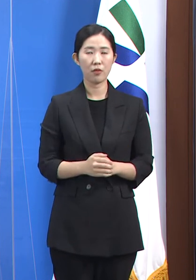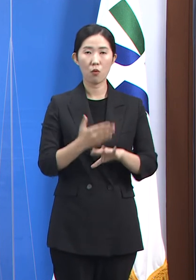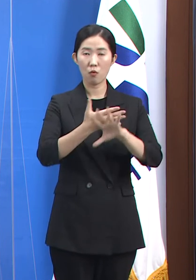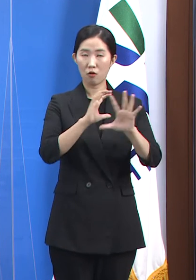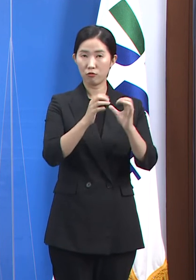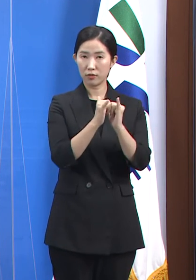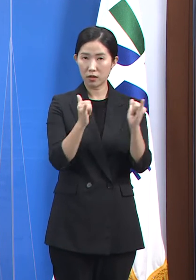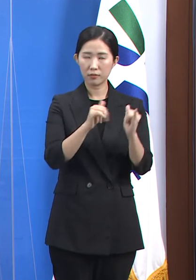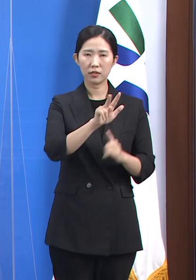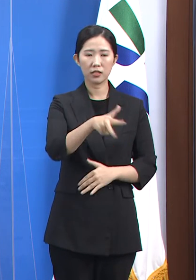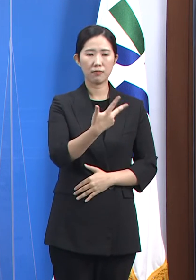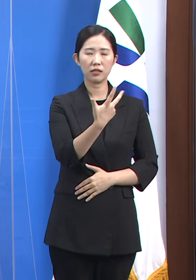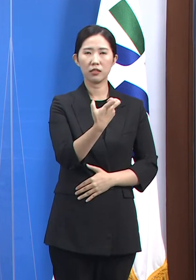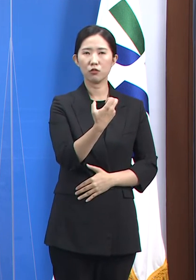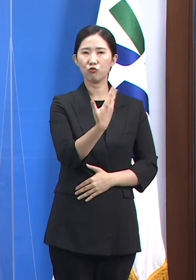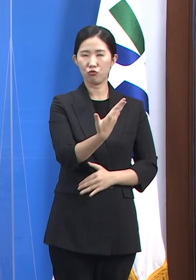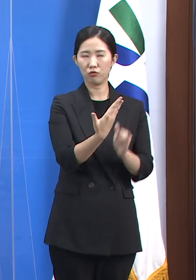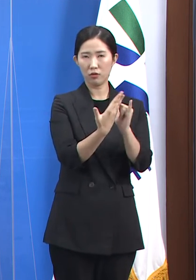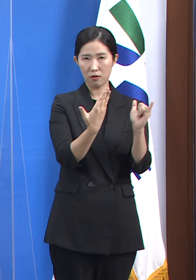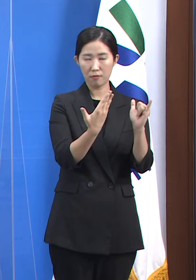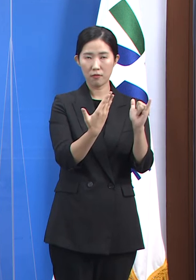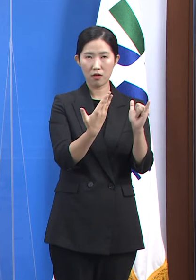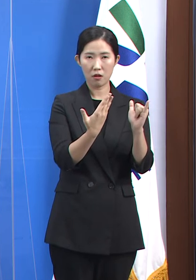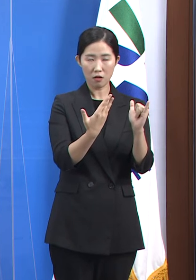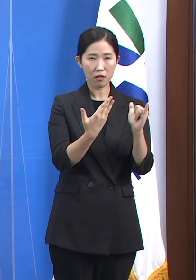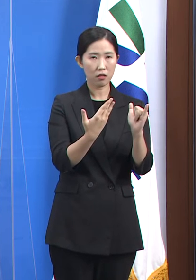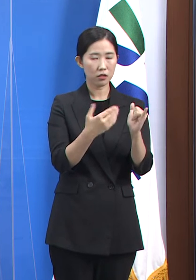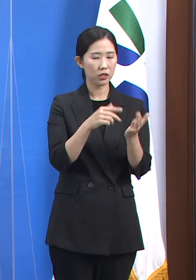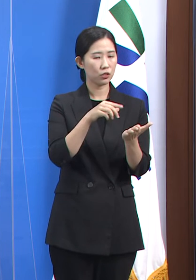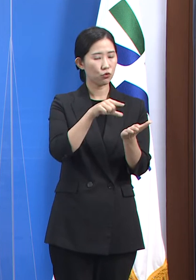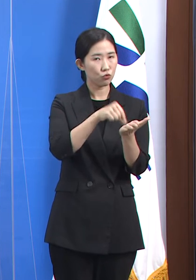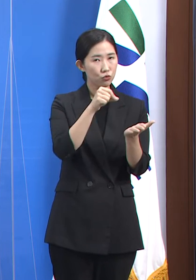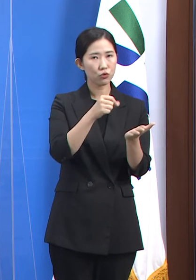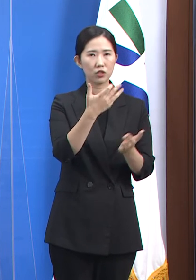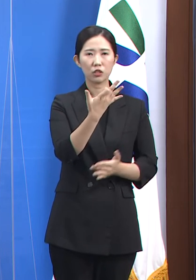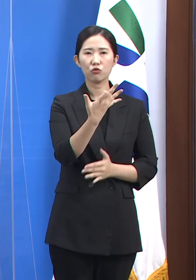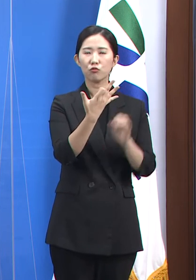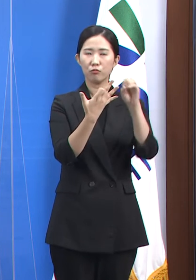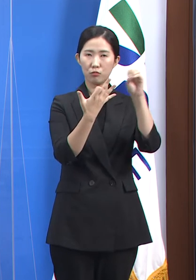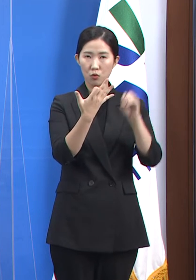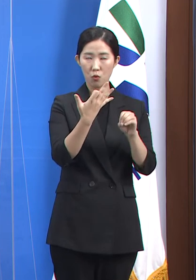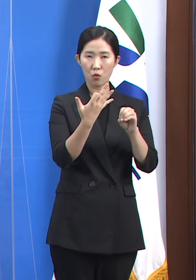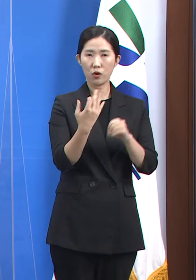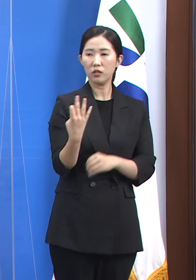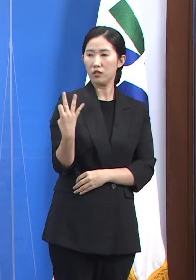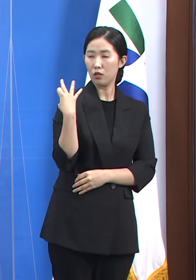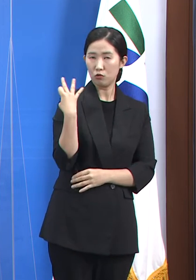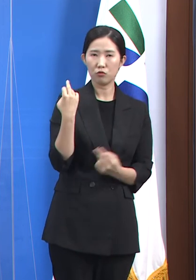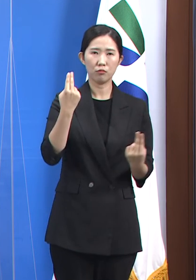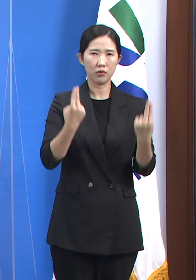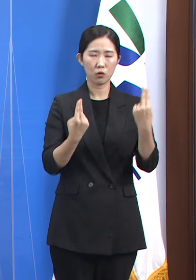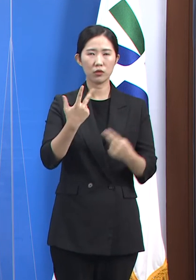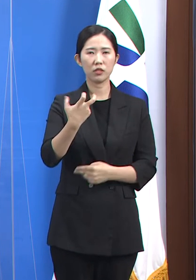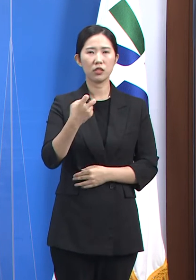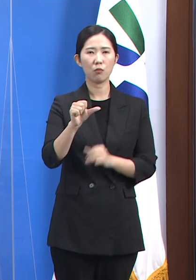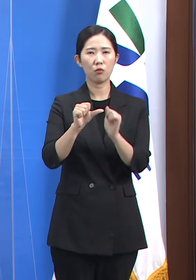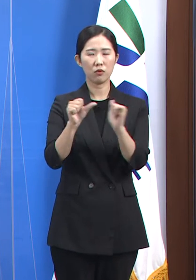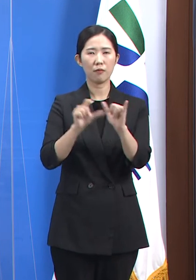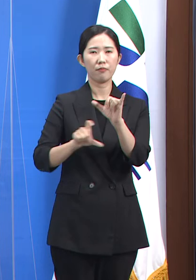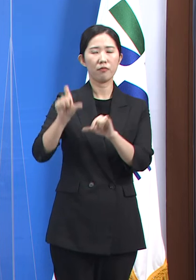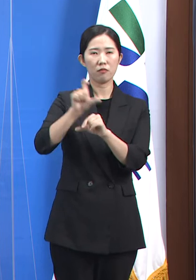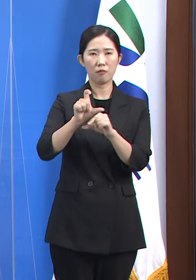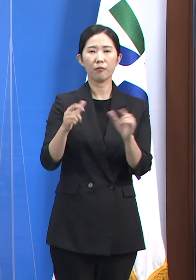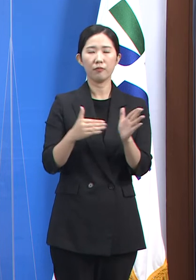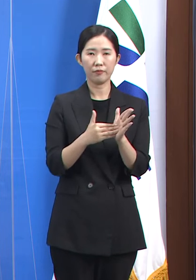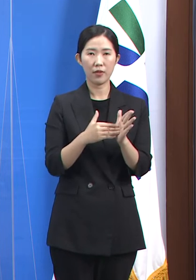779명으로 전체 확진자의 19%에 해당하며 전주 대비 75명 증가했습니다. 시군 별로는